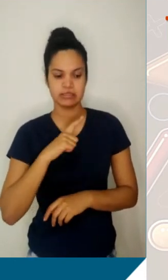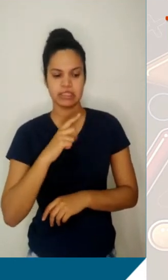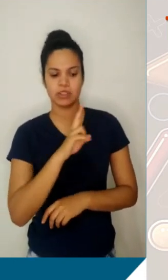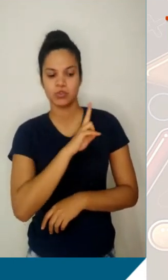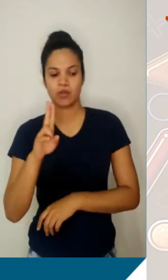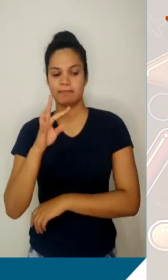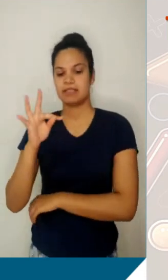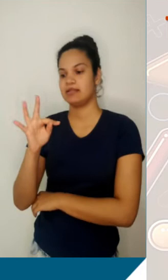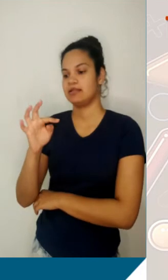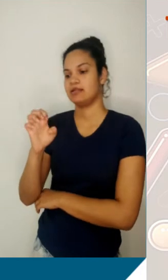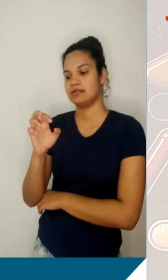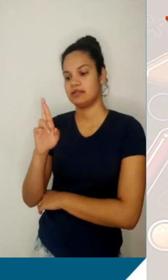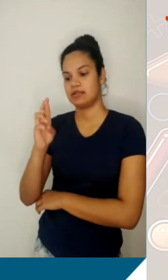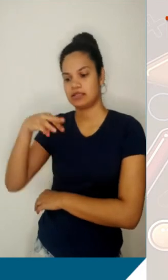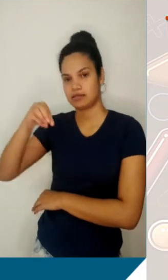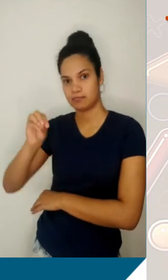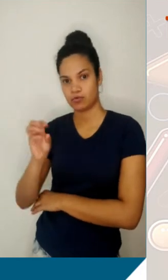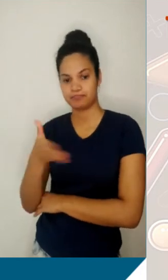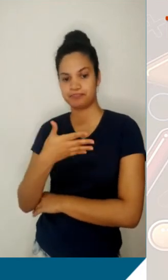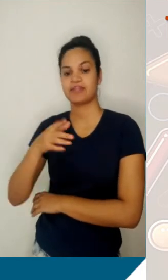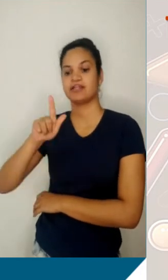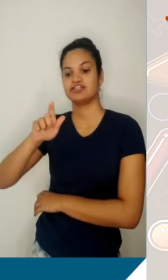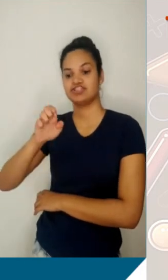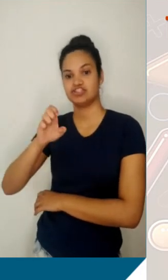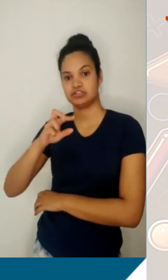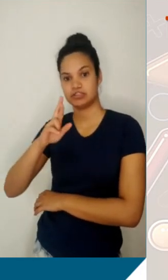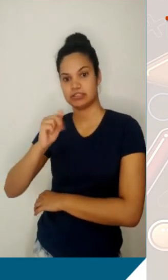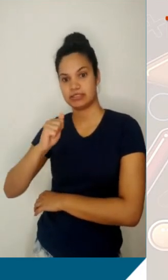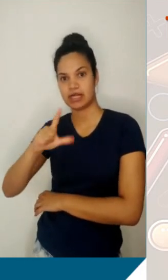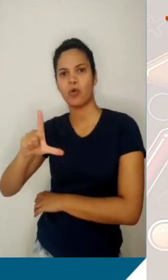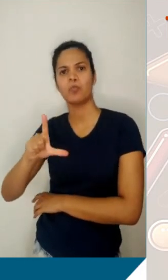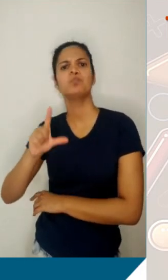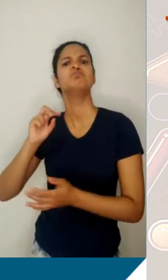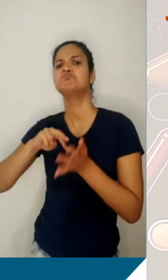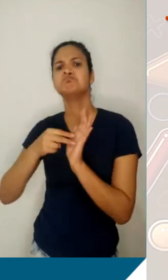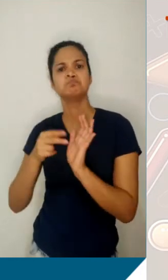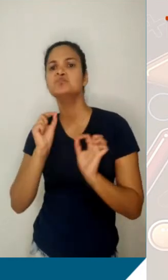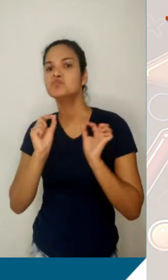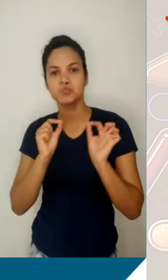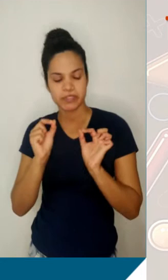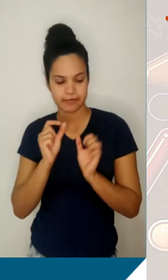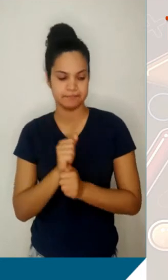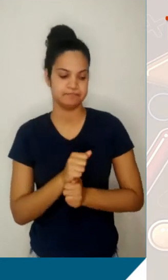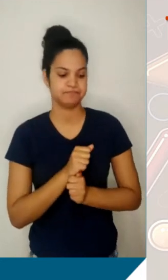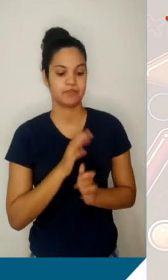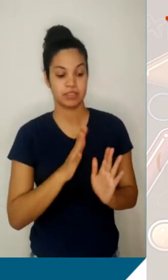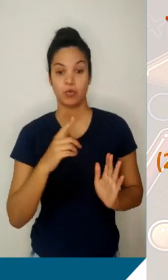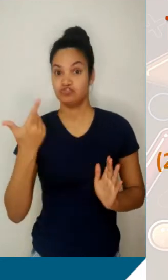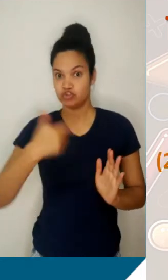termo geral. E a gente vai apresentar para vocês agora o que é isso. Então, eu vou listar para vocês uma nova progressão